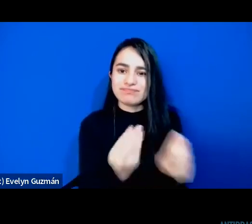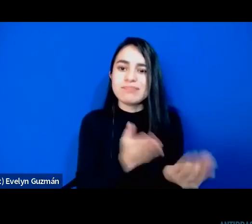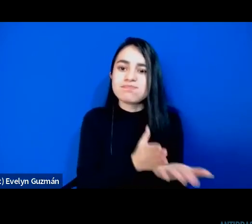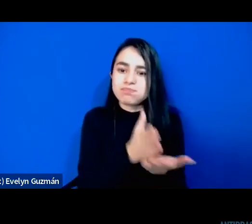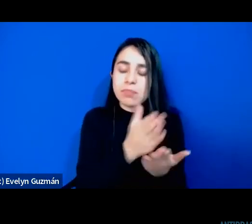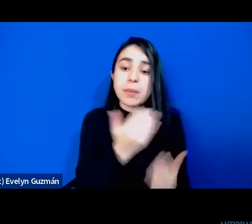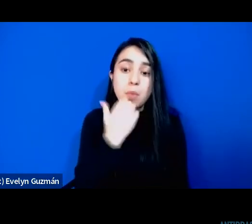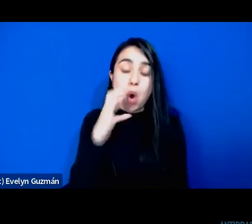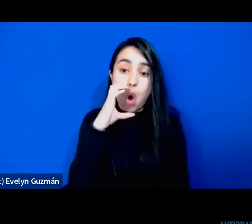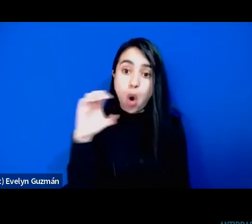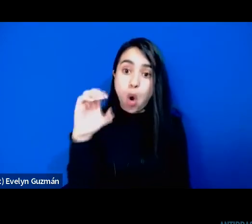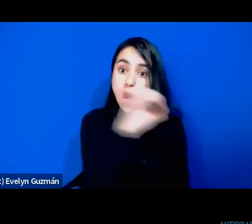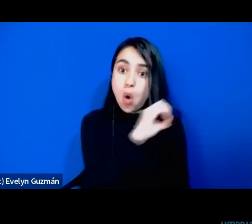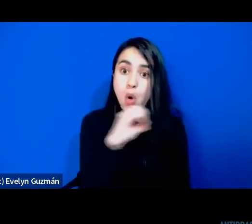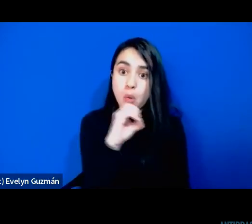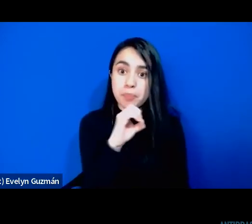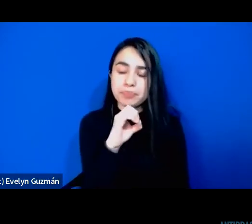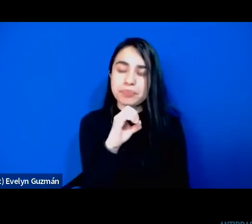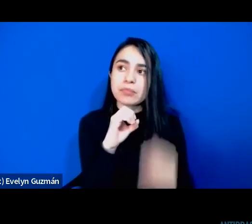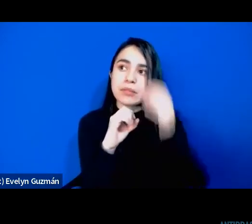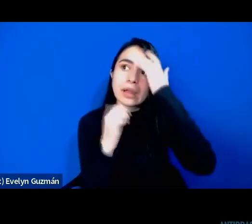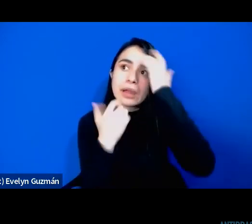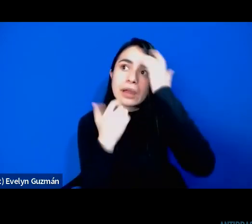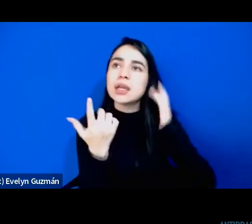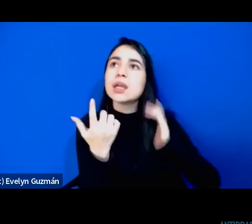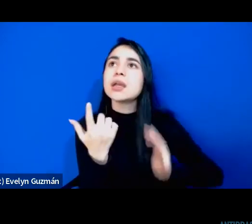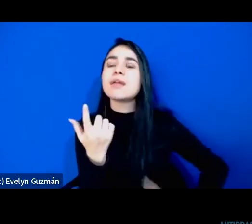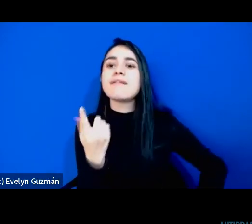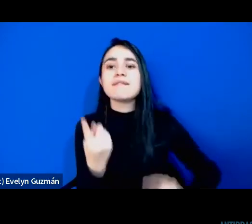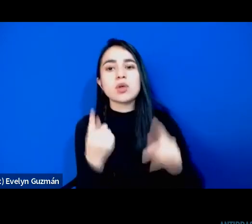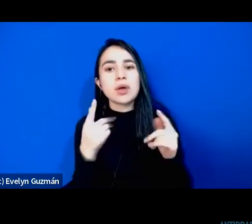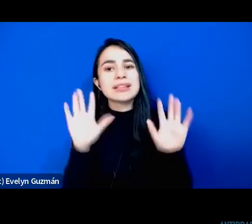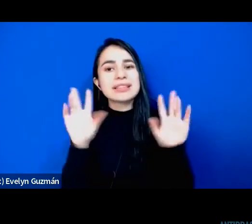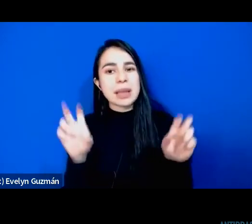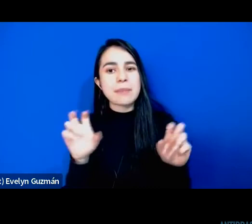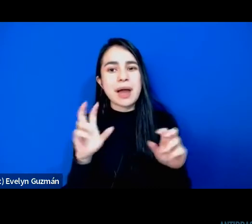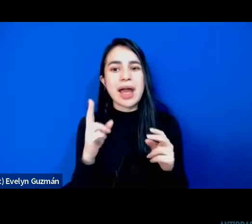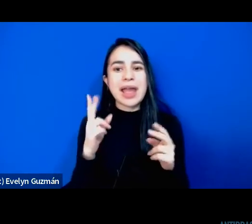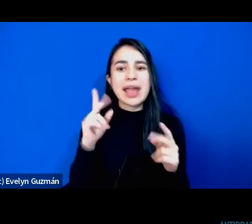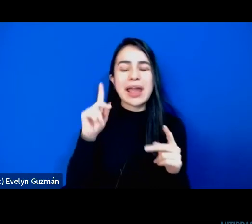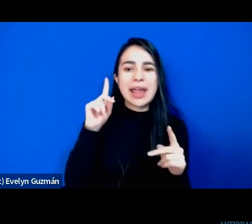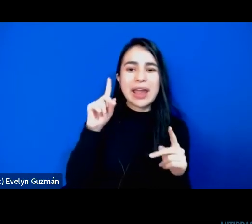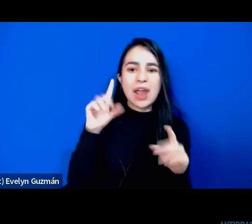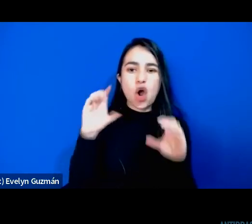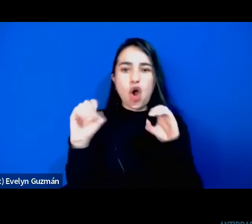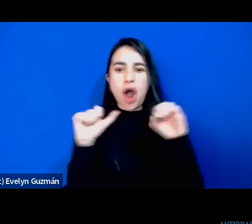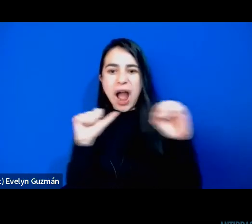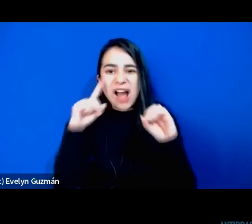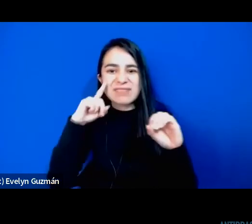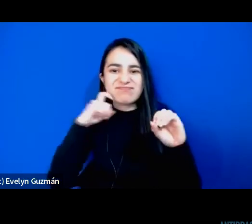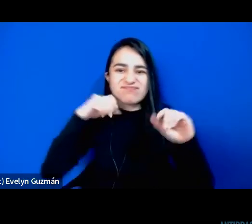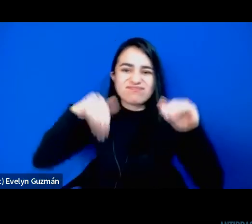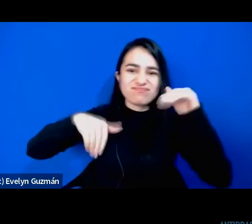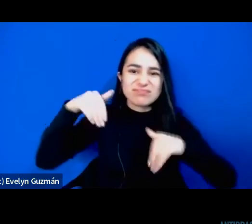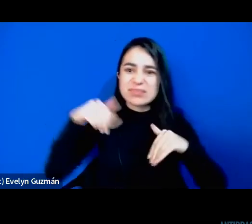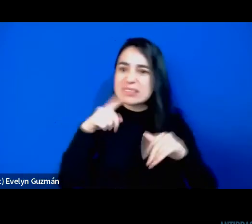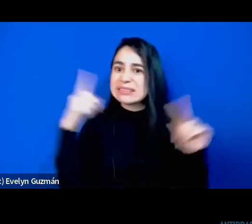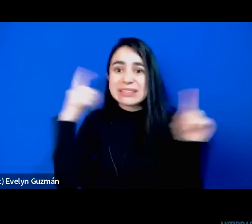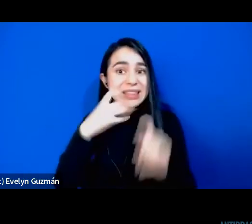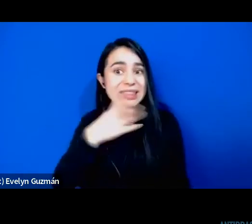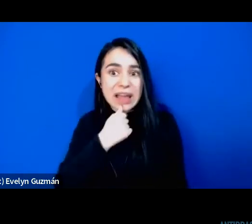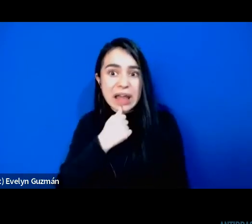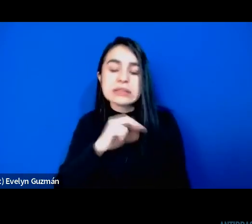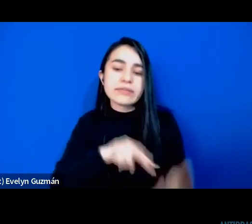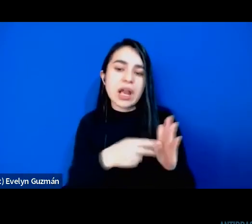hombres no tienen una actitud de reflexividad sobre el sexismo, están condenados a replicar continuamente el